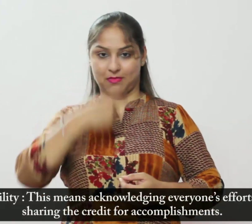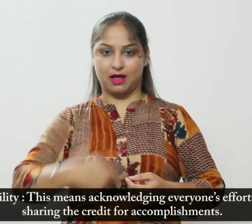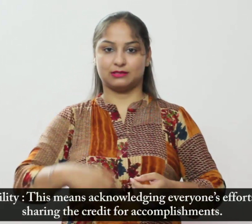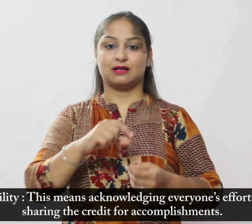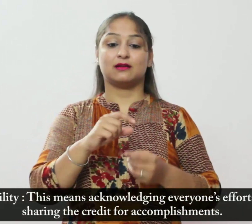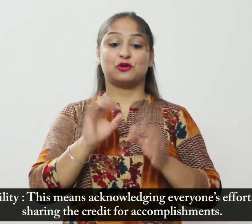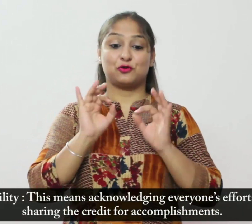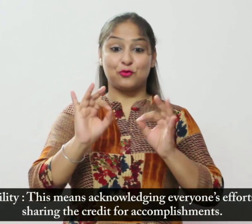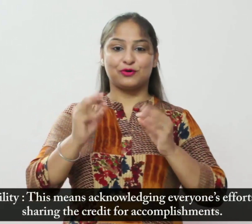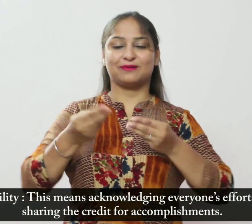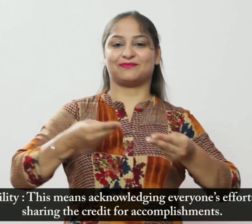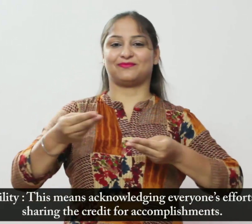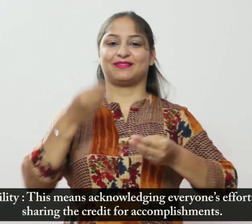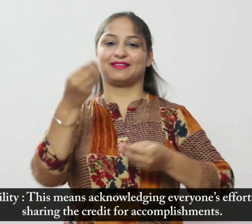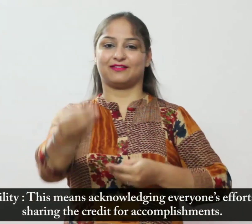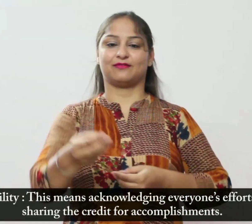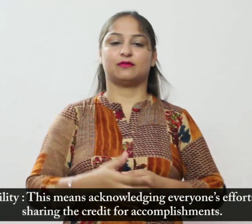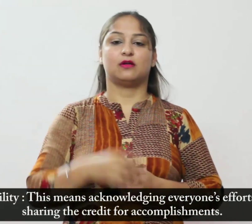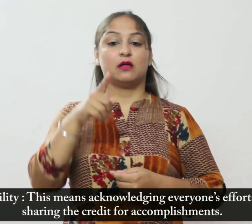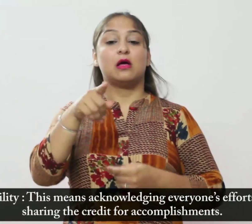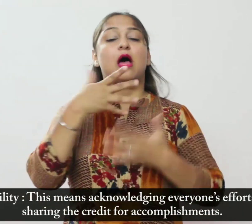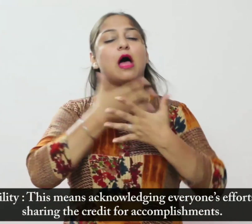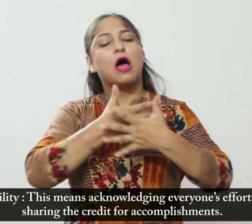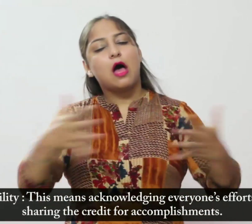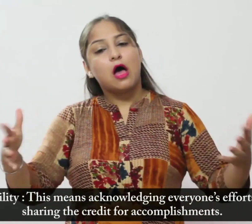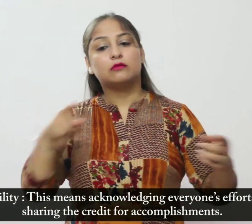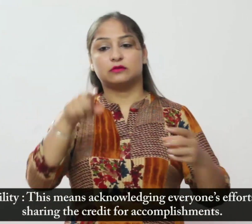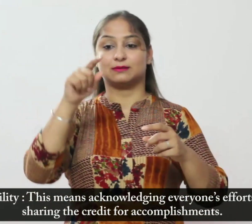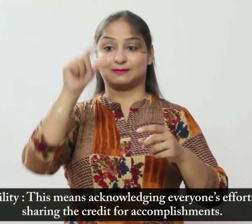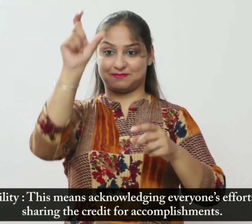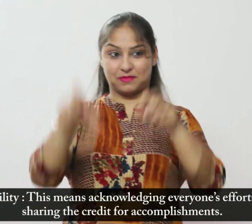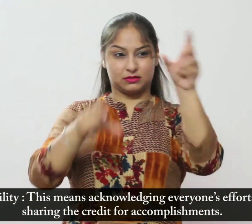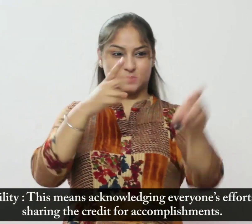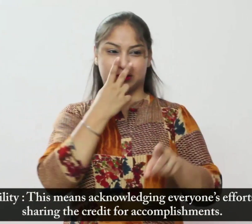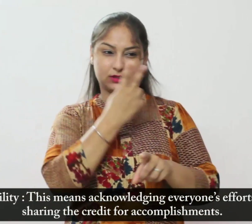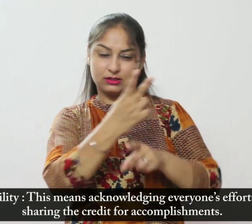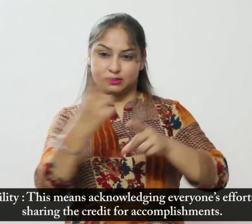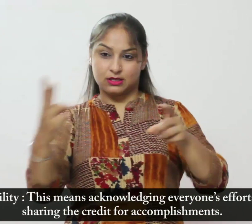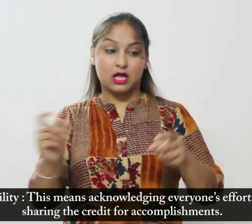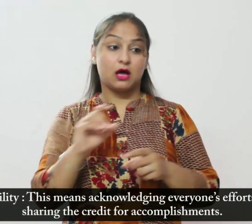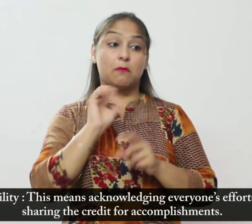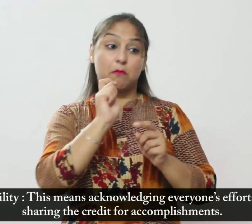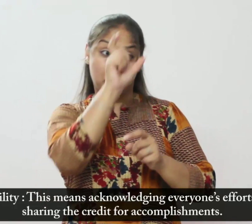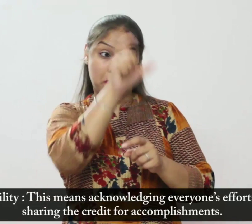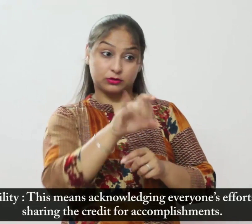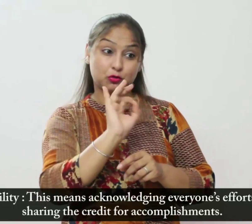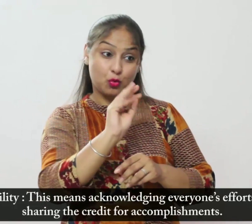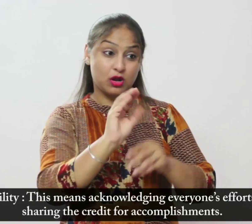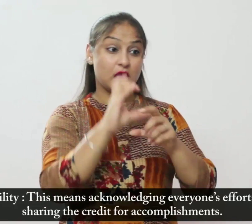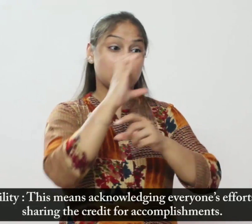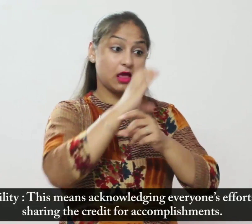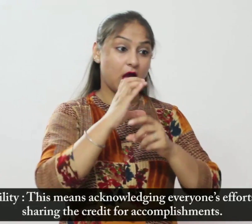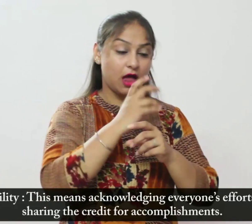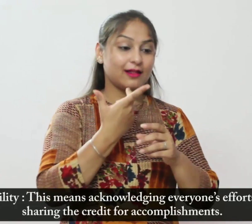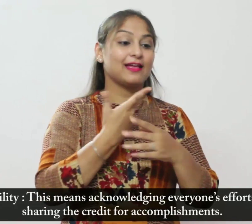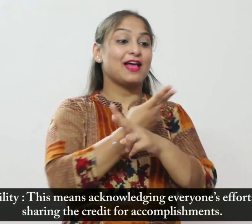विनम्रता इसका अर्थ है सभी के प्रयासों को स्वीकार करना और उपलब्धियों का श्रे साजह करना